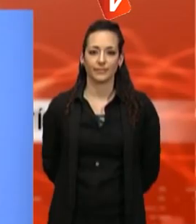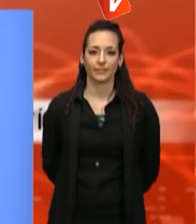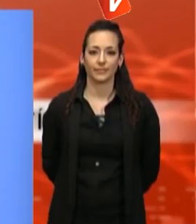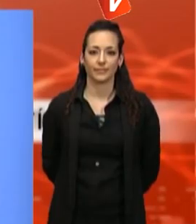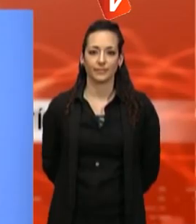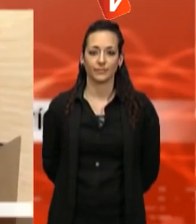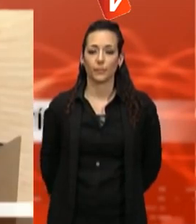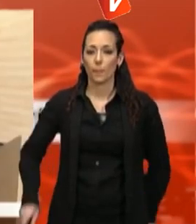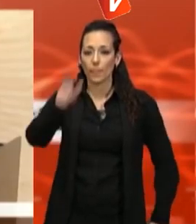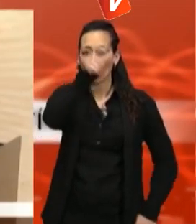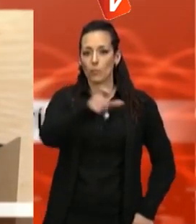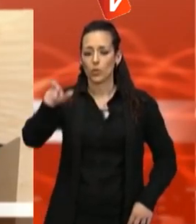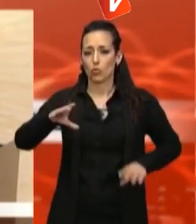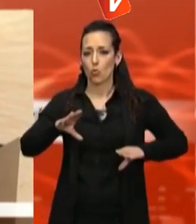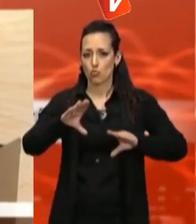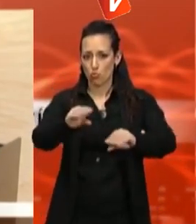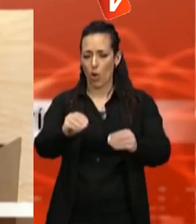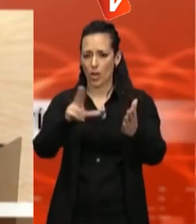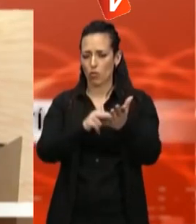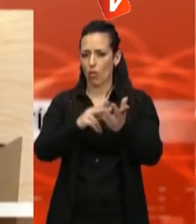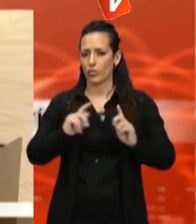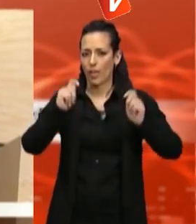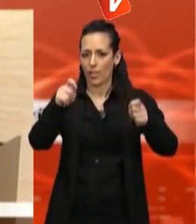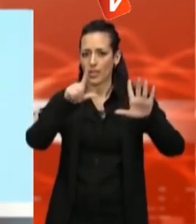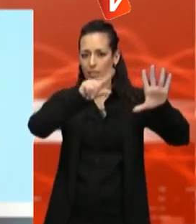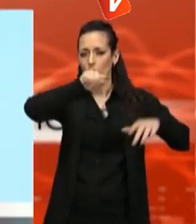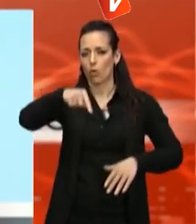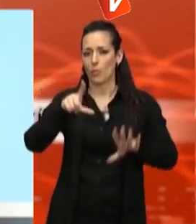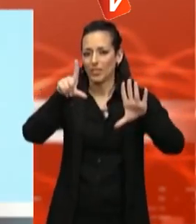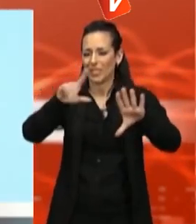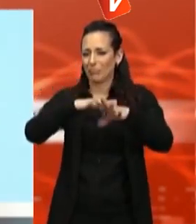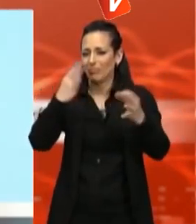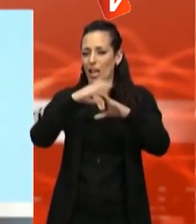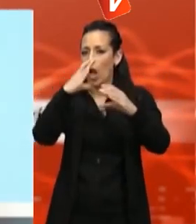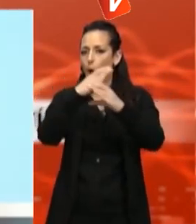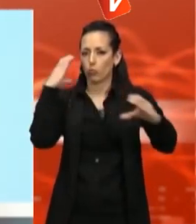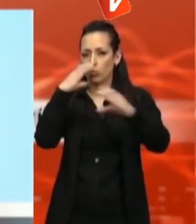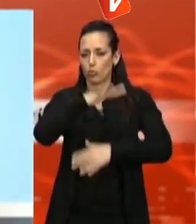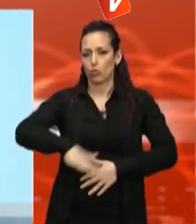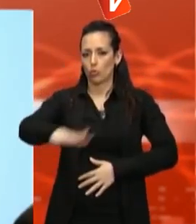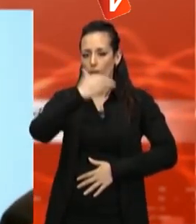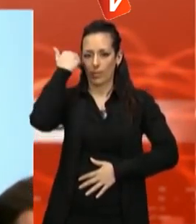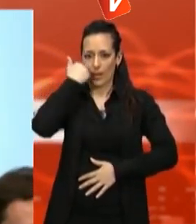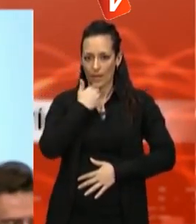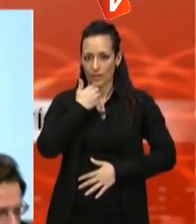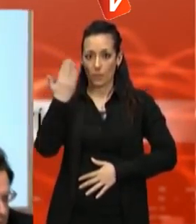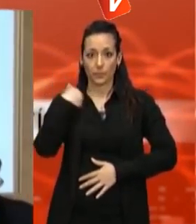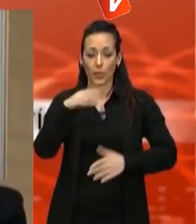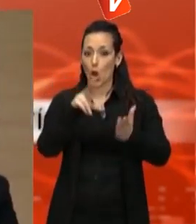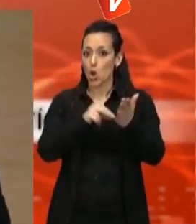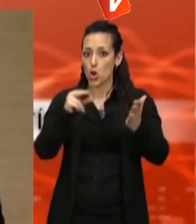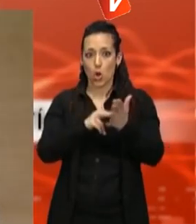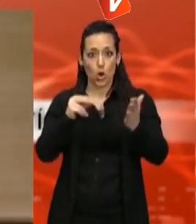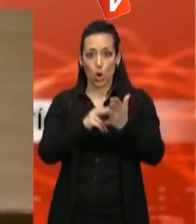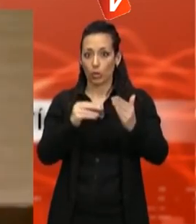Els usuaris valoren amb un 7,7 el servei dels autobusos municipals. És la nota més alta aconseguida fins ara i superen dues dècimes la dels